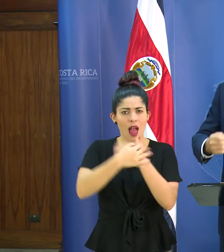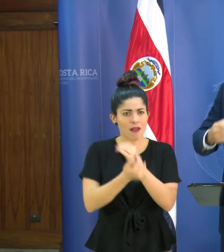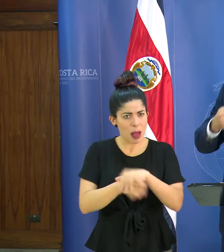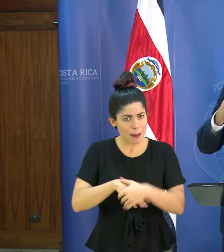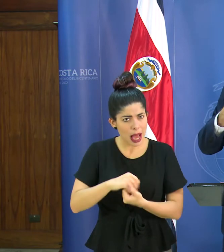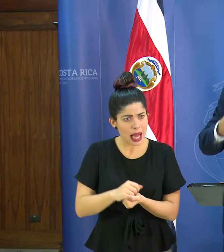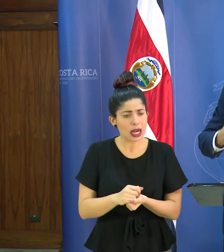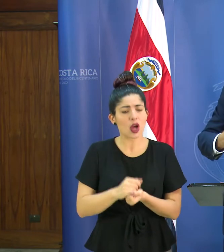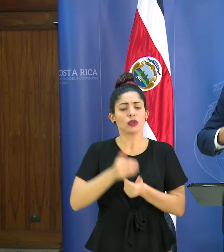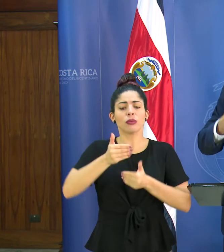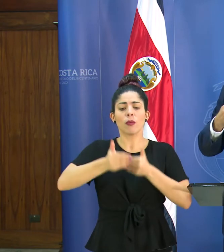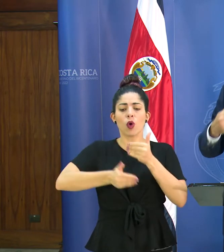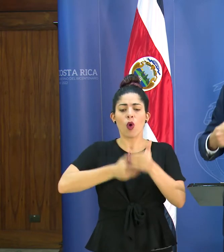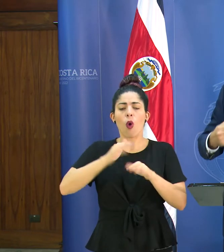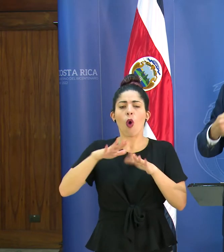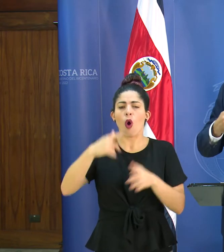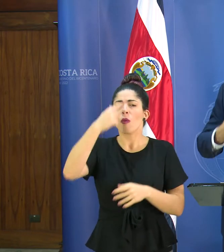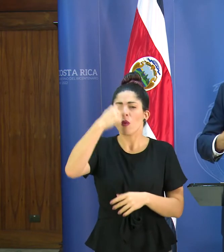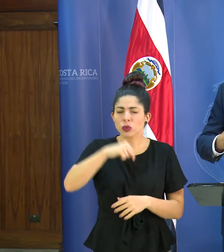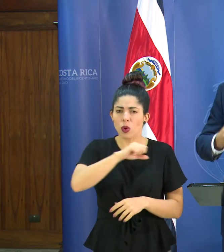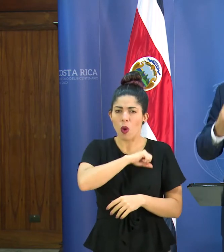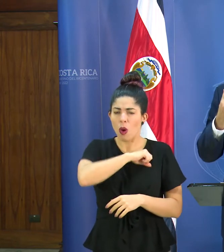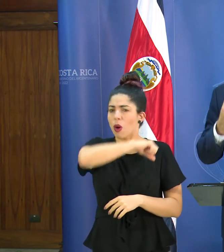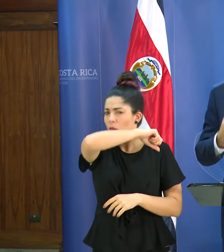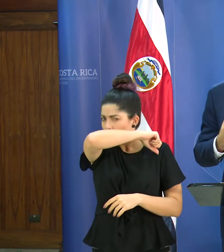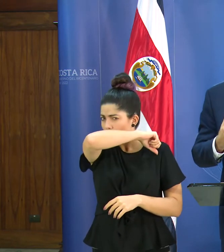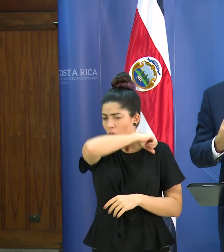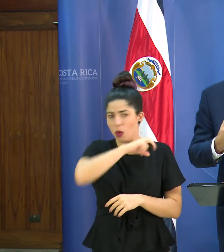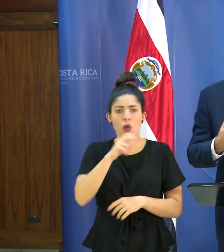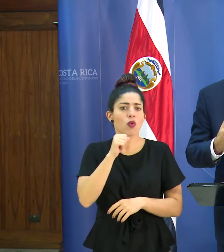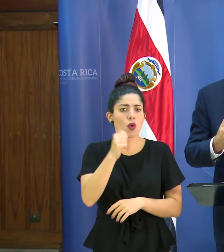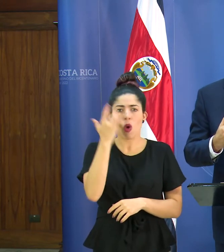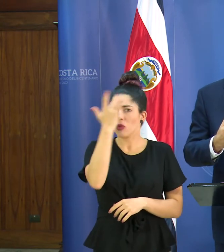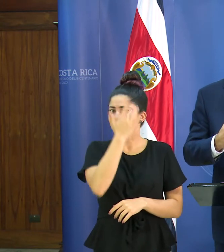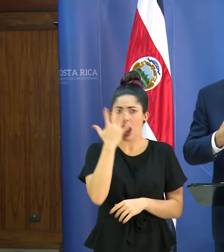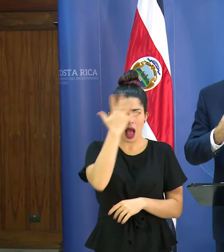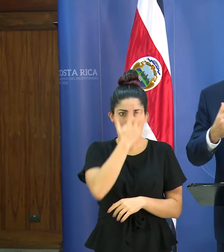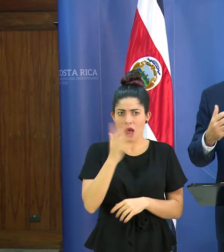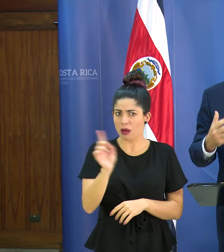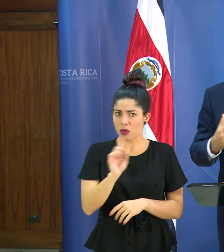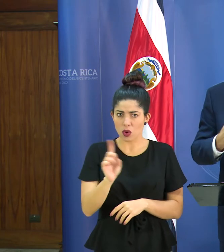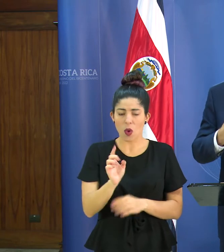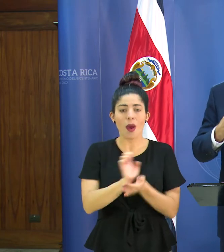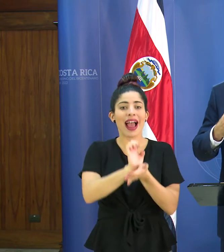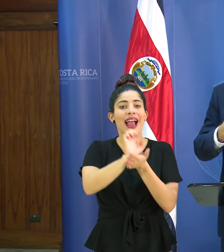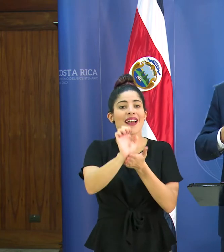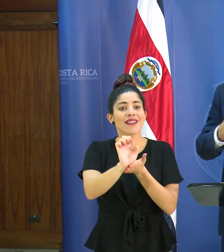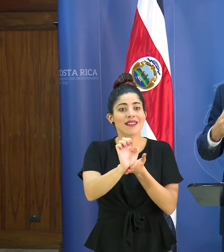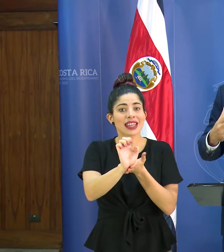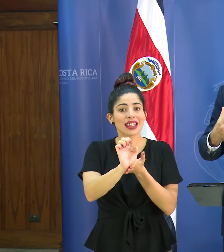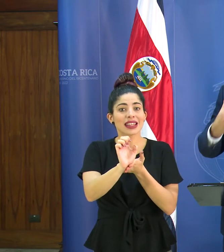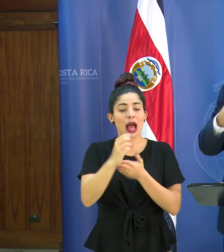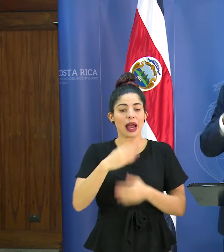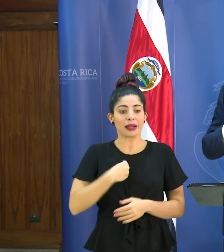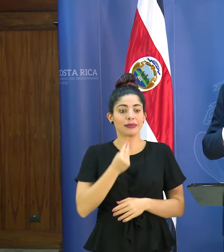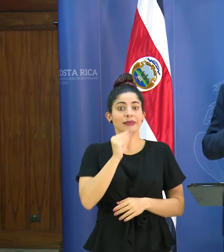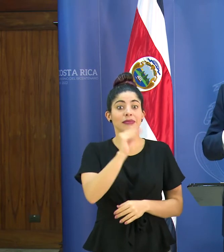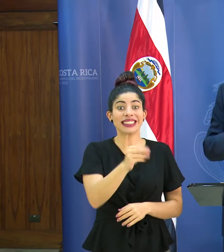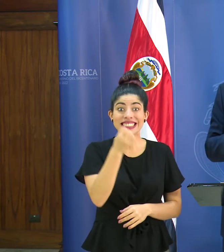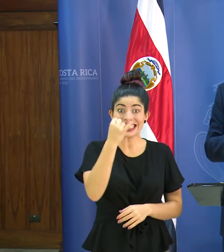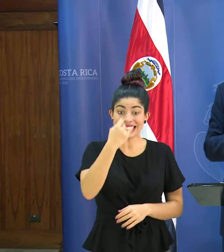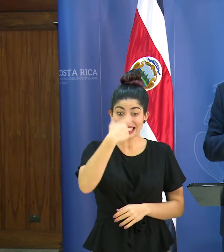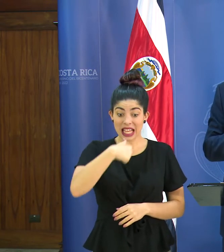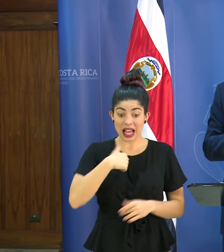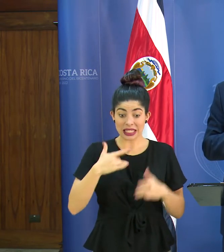manos el protocolo de estornudo y la tos no tocarse la cara evitar el contagio si uno